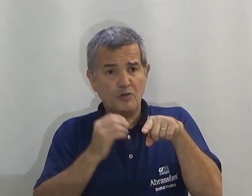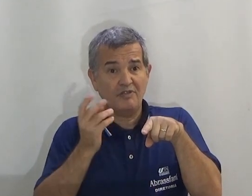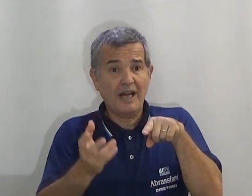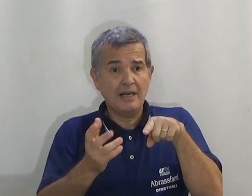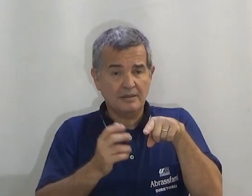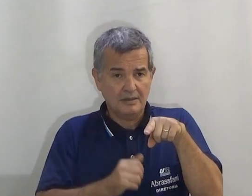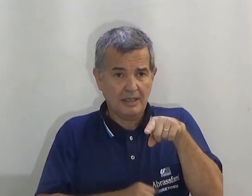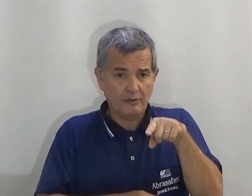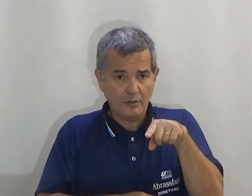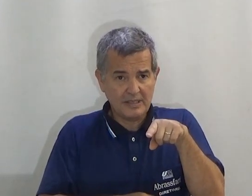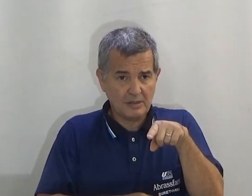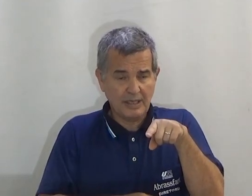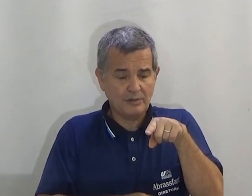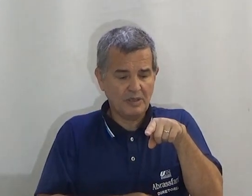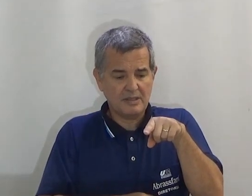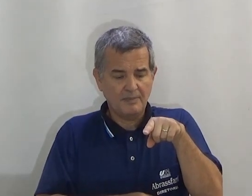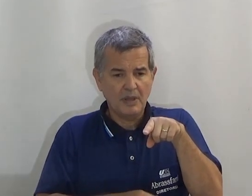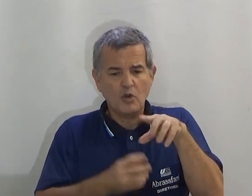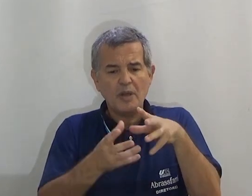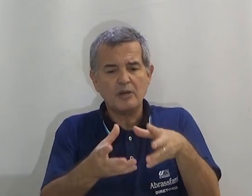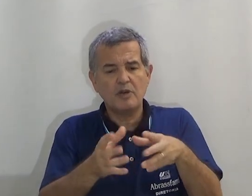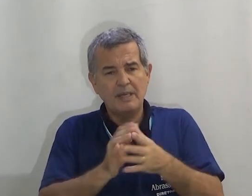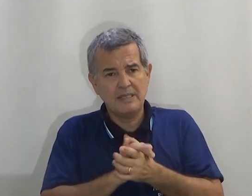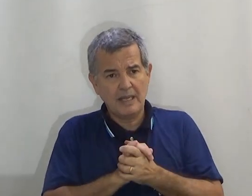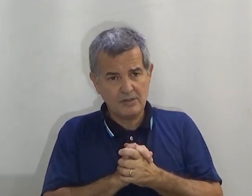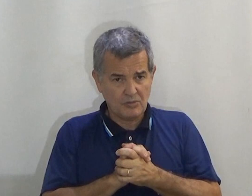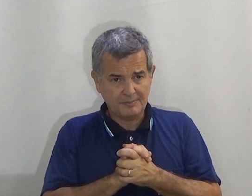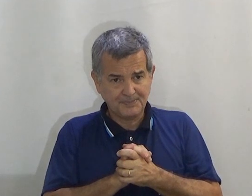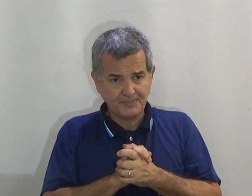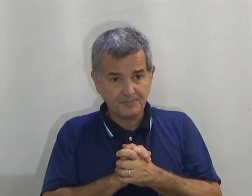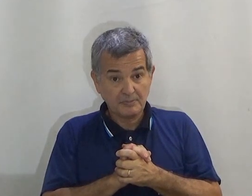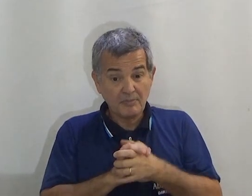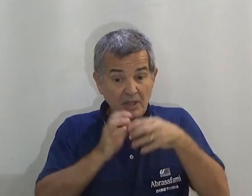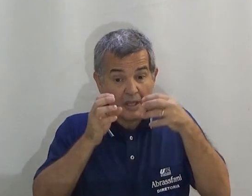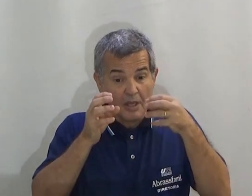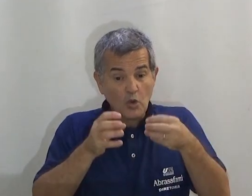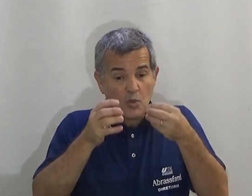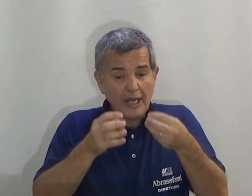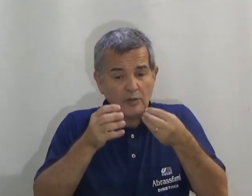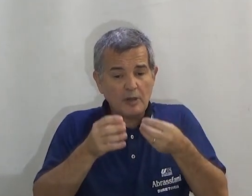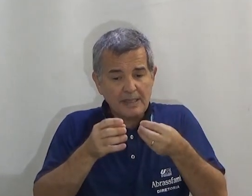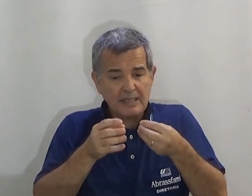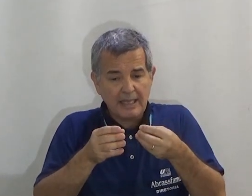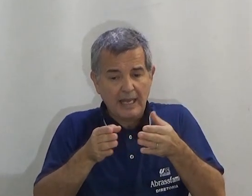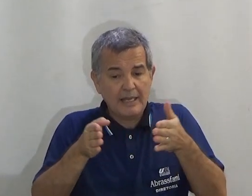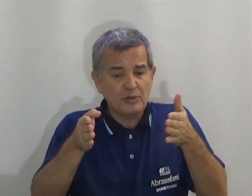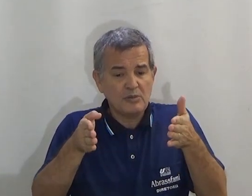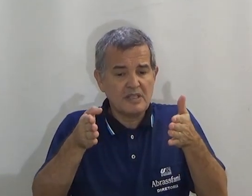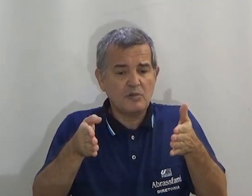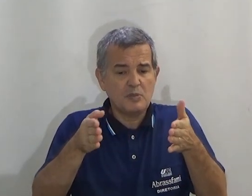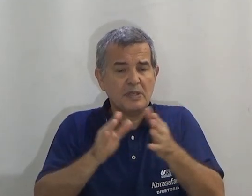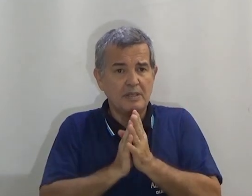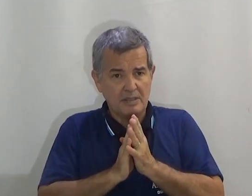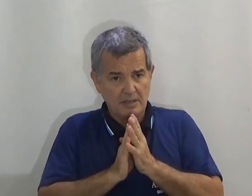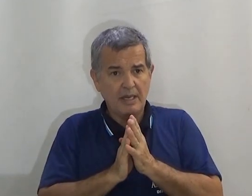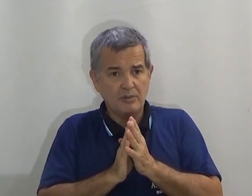Houve uma falha na formação da natureza. Como é que eu vou apresentar isso? Como é que eu vou apresentar... Aí eu tenho